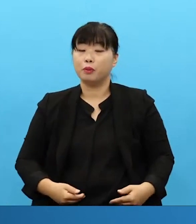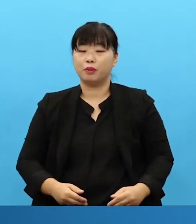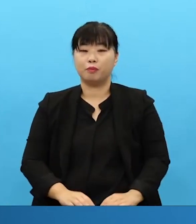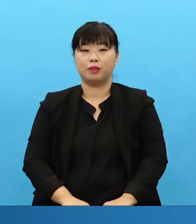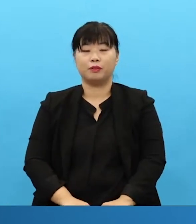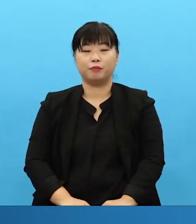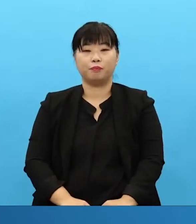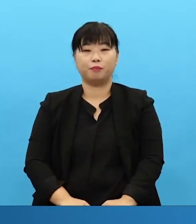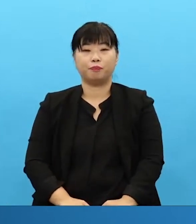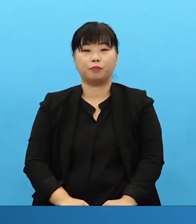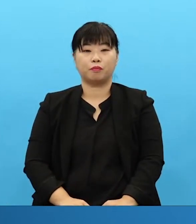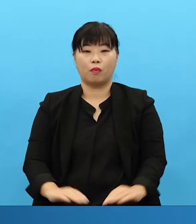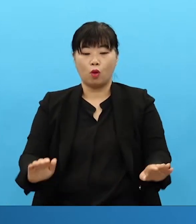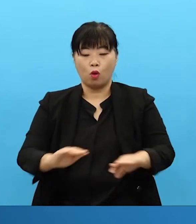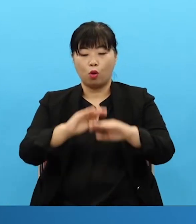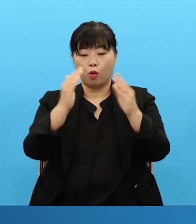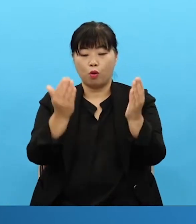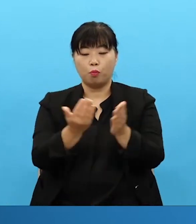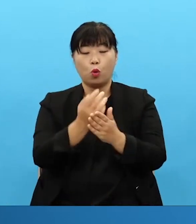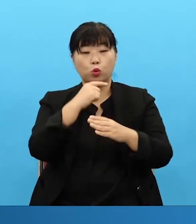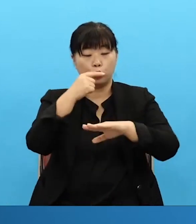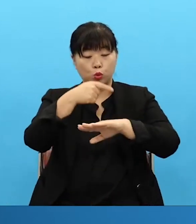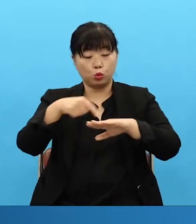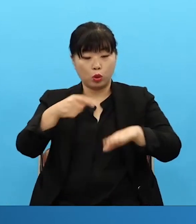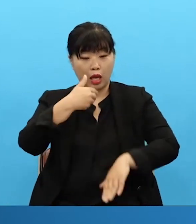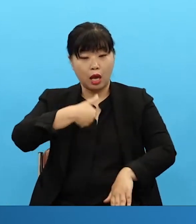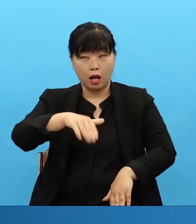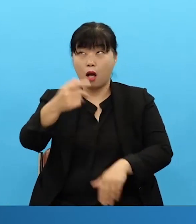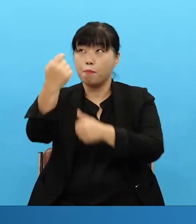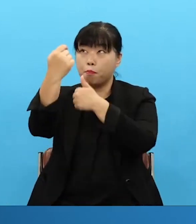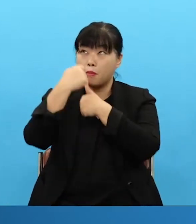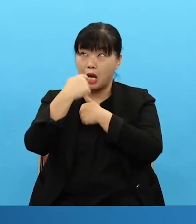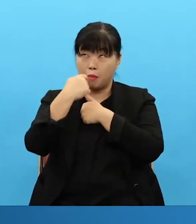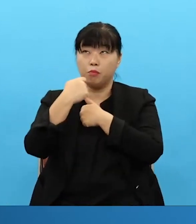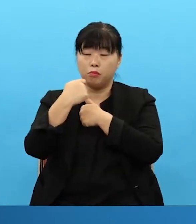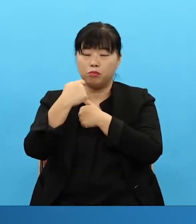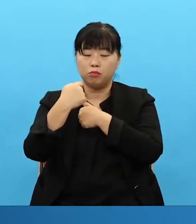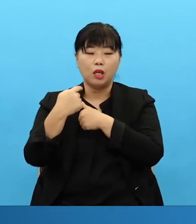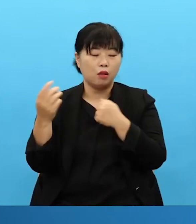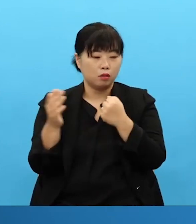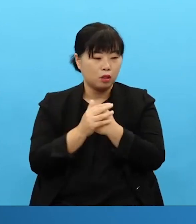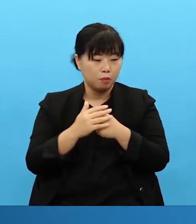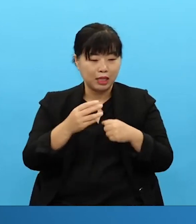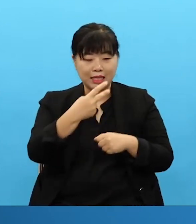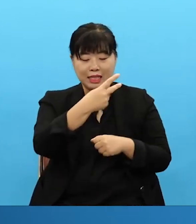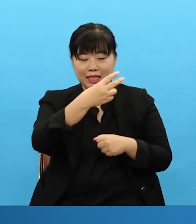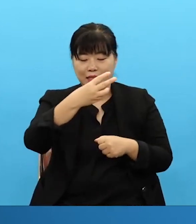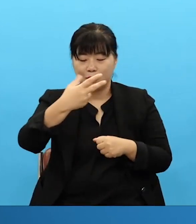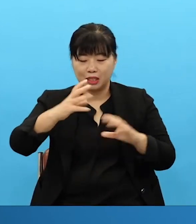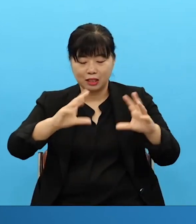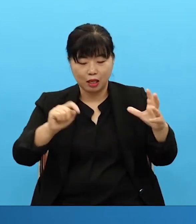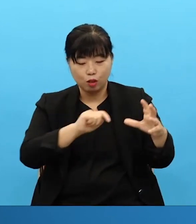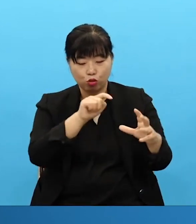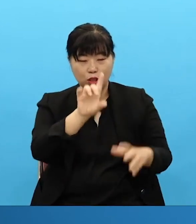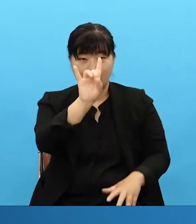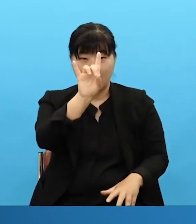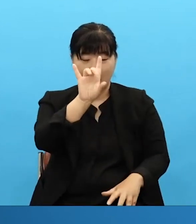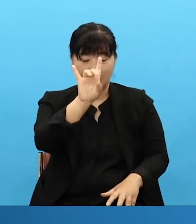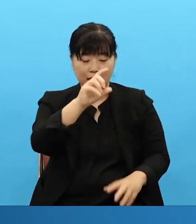모든 족속에 가라 이랬는데 내가 한 나라는 기도를 해야 될 거 아닙니까? said to go to all nations and we need to be praying about one nation. 2, 3, 7 나라,